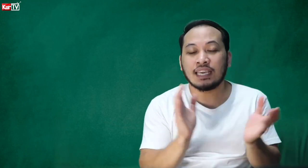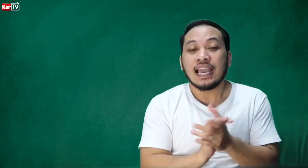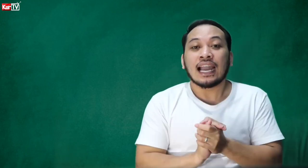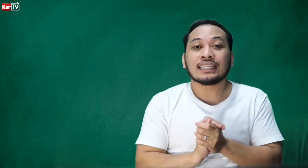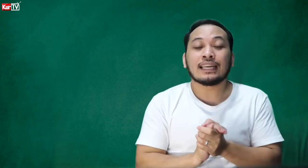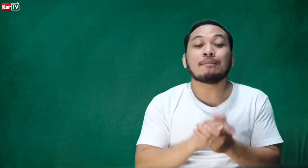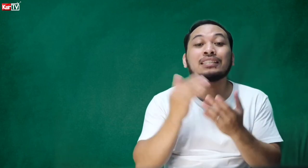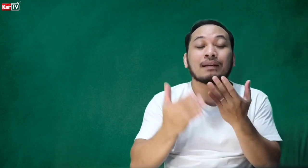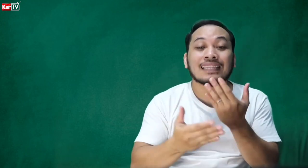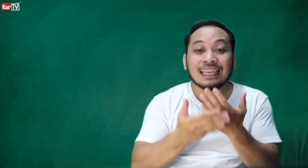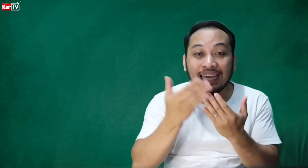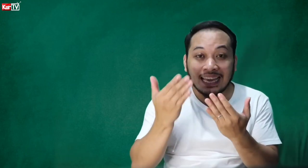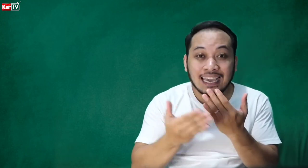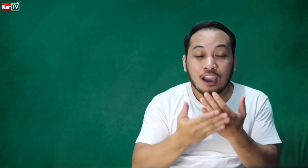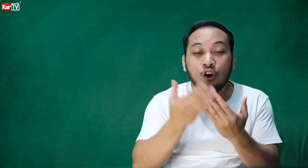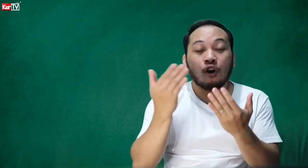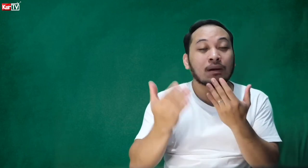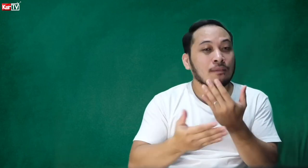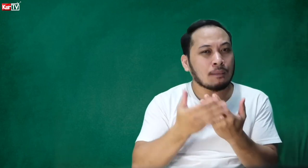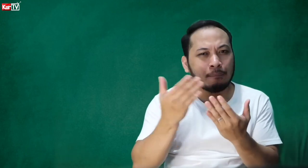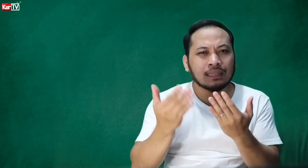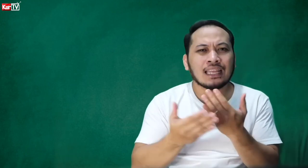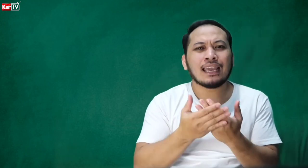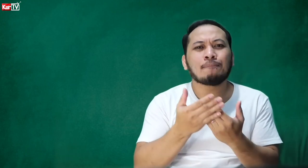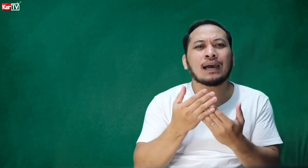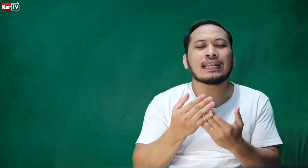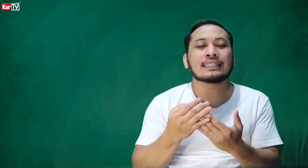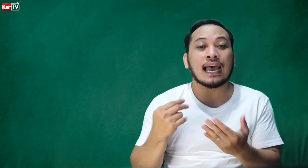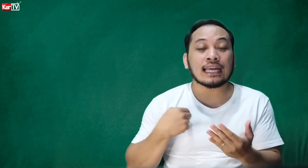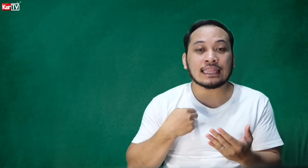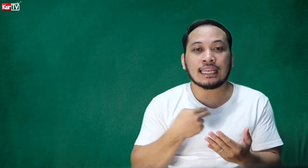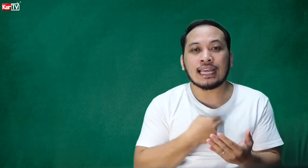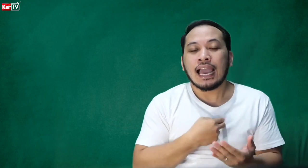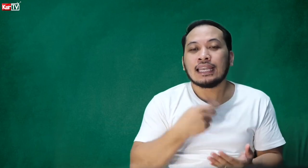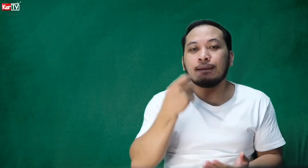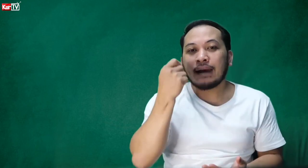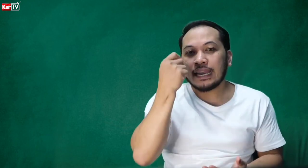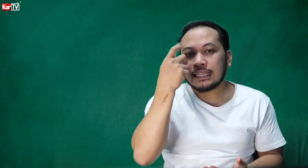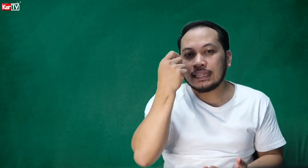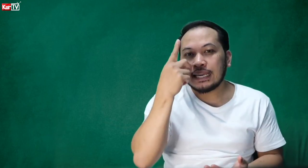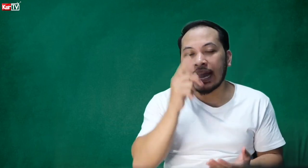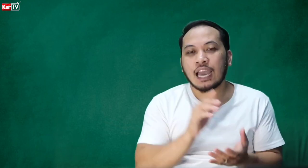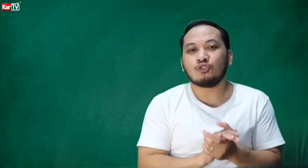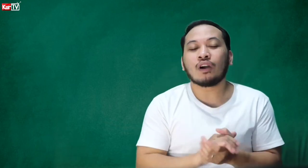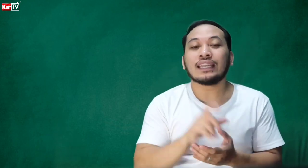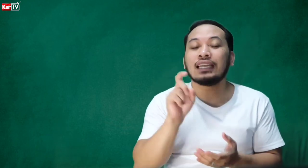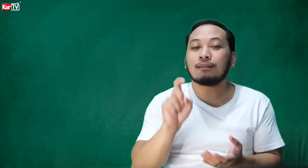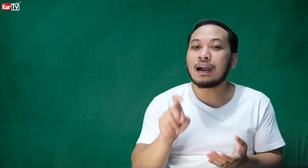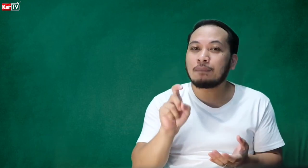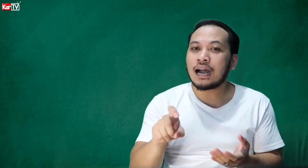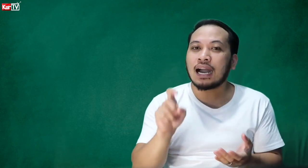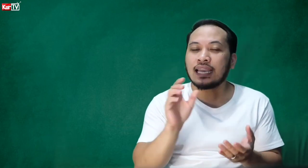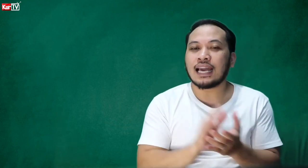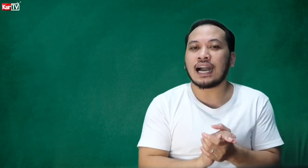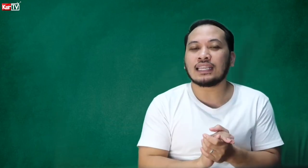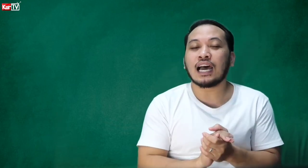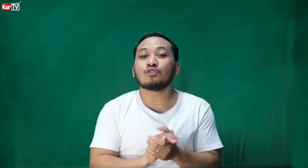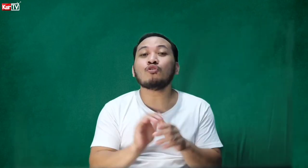kasi mas madali o mas mapapadali para sa atin na maintindihan yung kanilang mga pangangailangan at kung